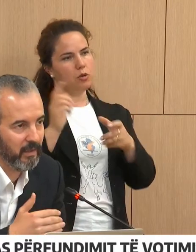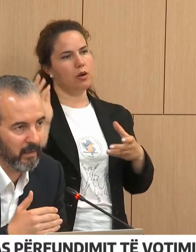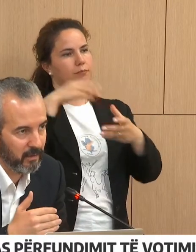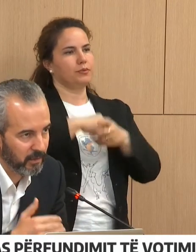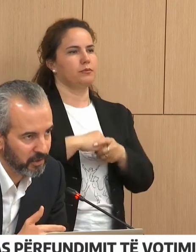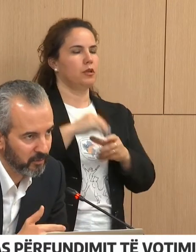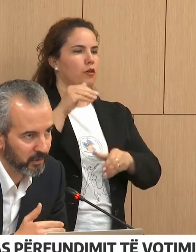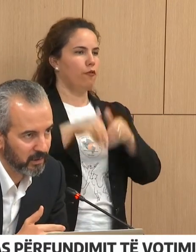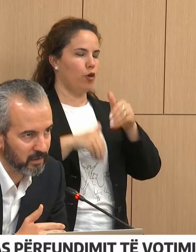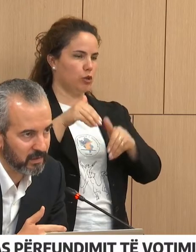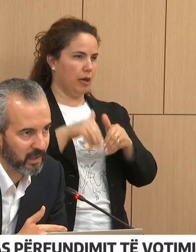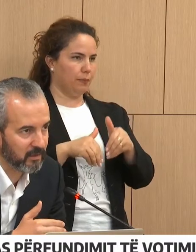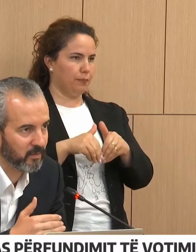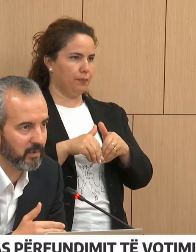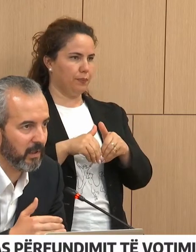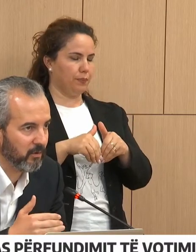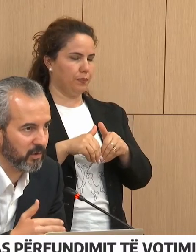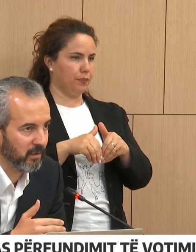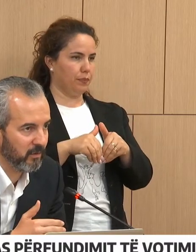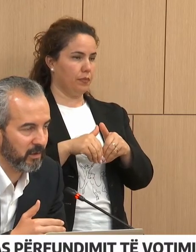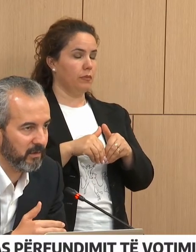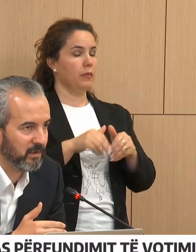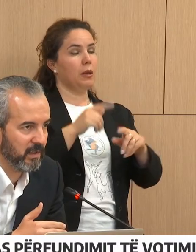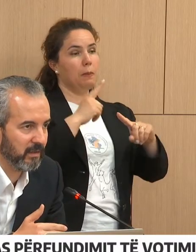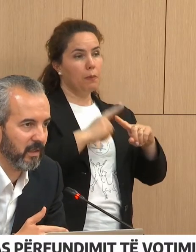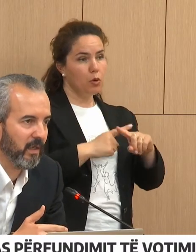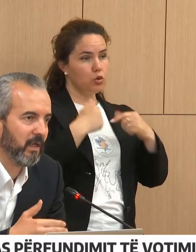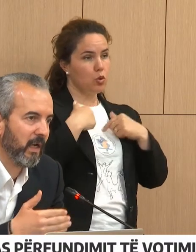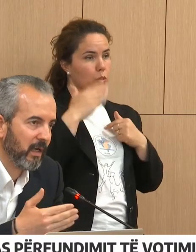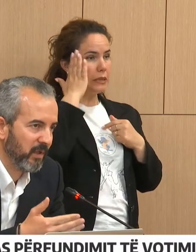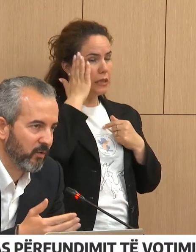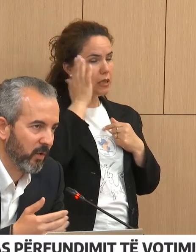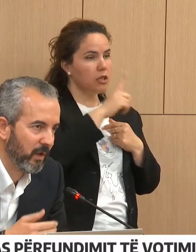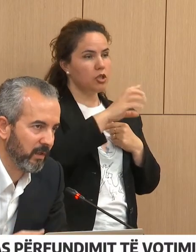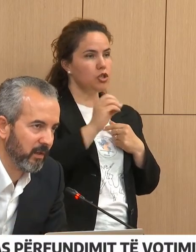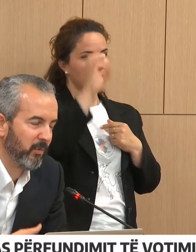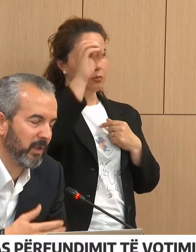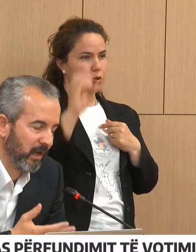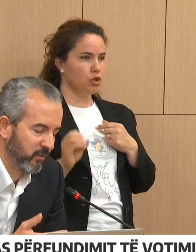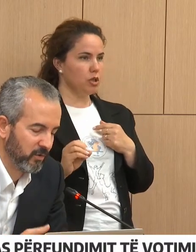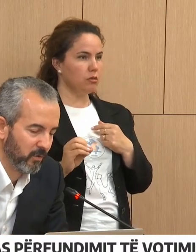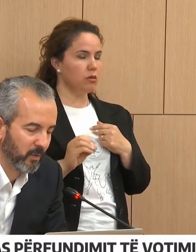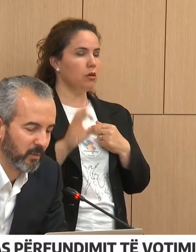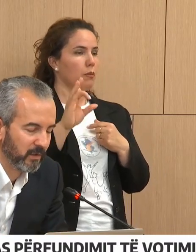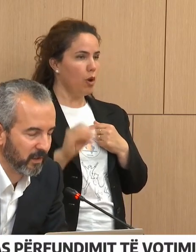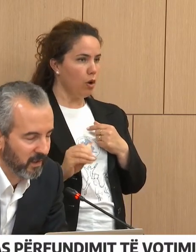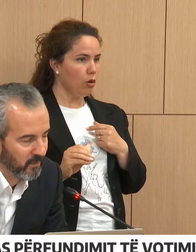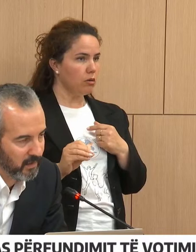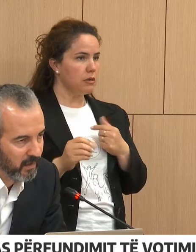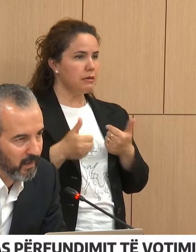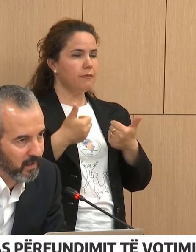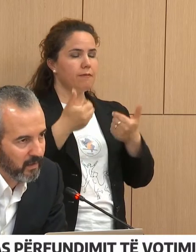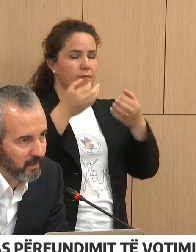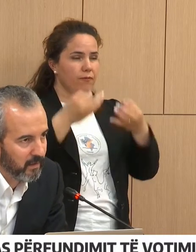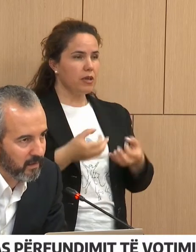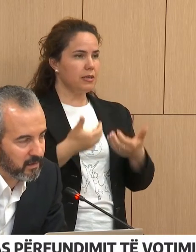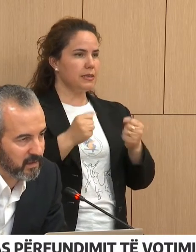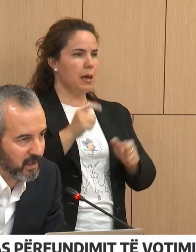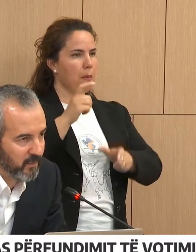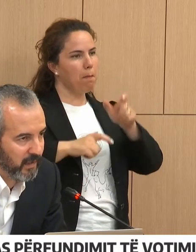kemi 100% të sartë për ato qëndrat e votimit të cilat kanë aplikuar o ka funksionuar në mirë të themi